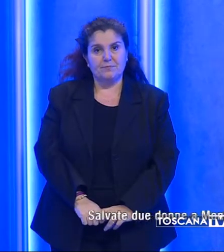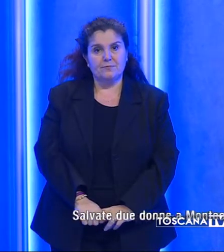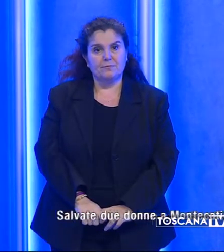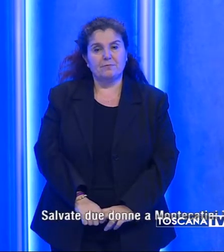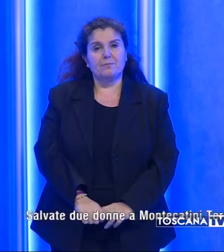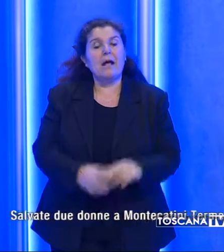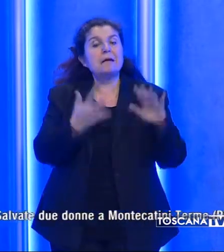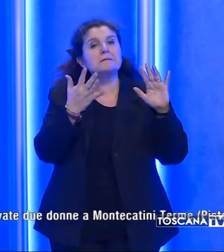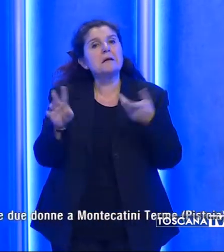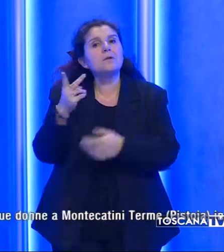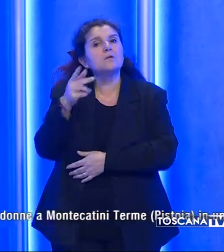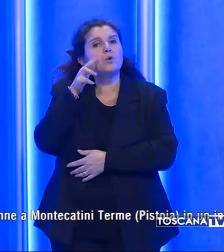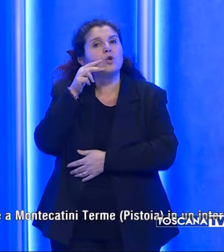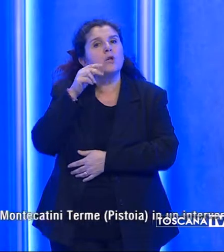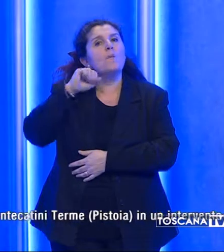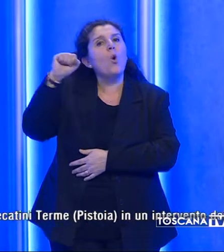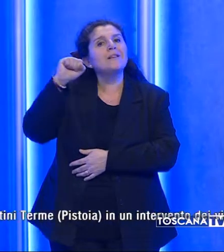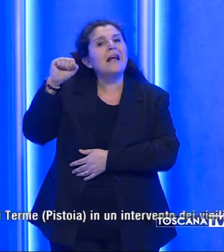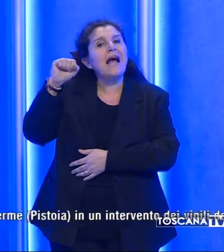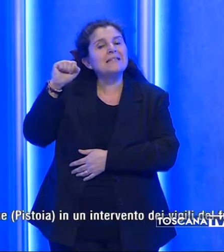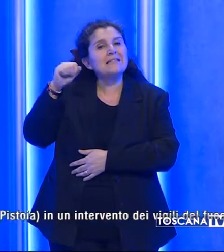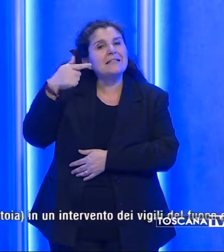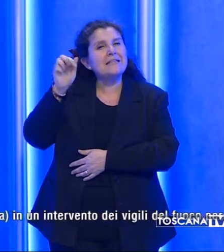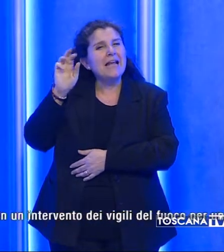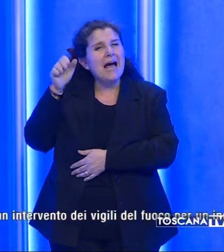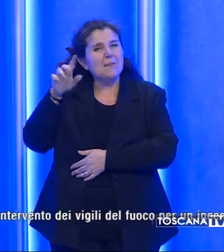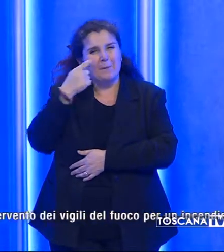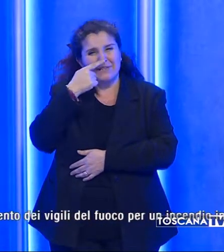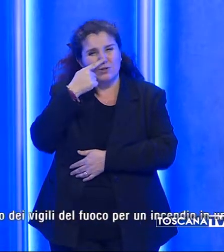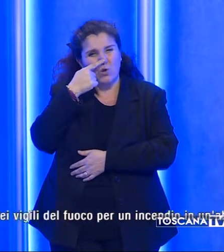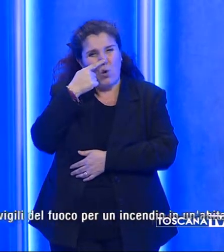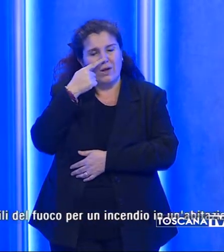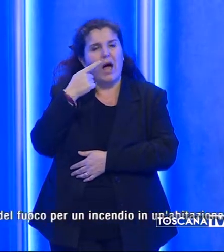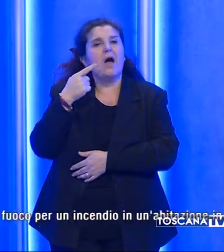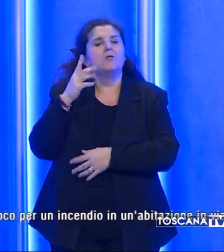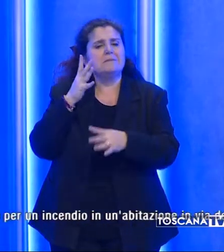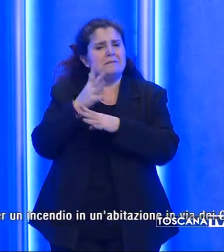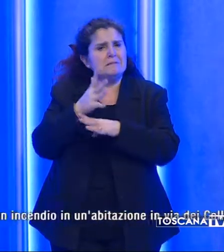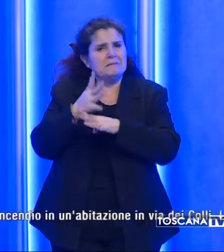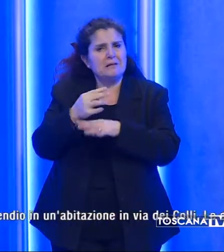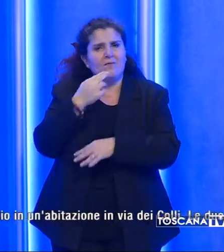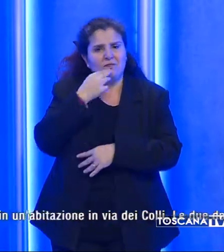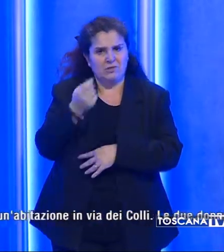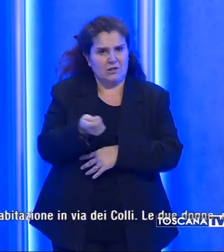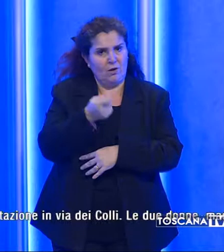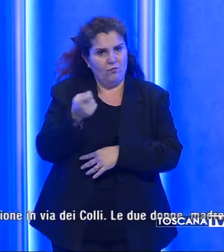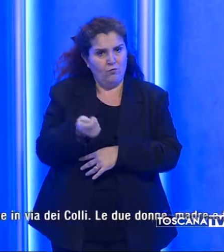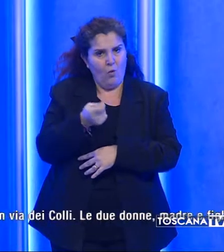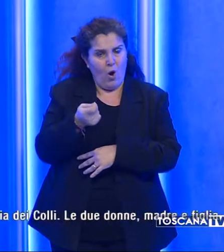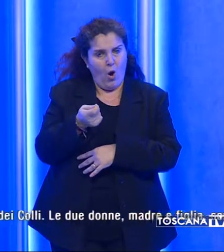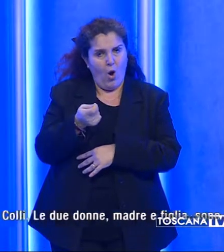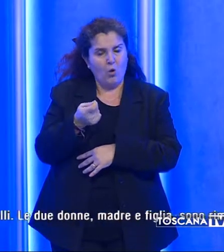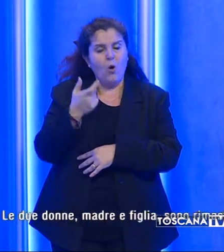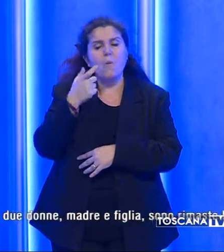Salvate due donne a Montecatini Terme in provincia di Pistoia in un intervento dei vigili del fuoco per